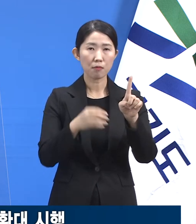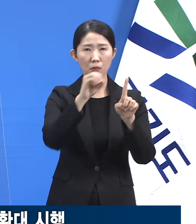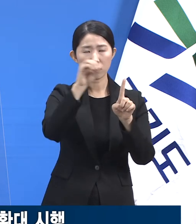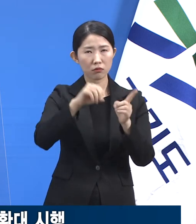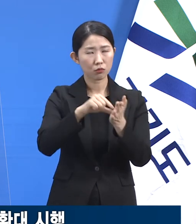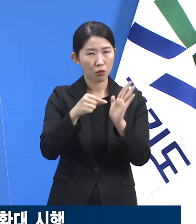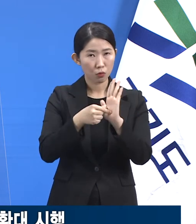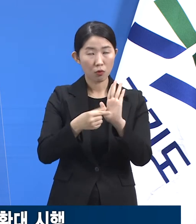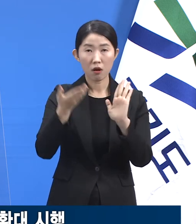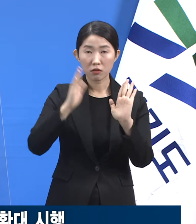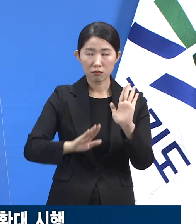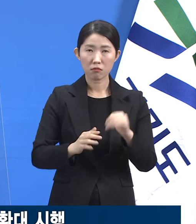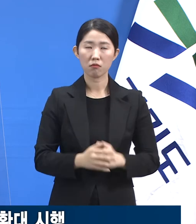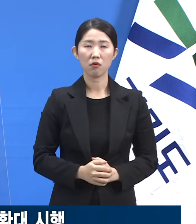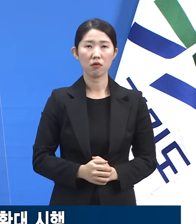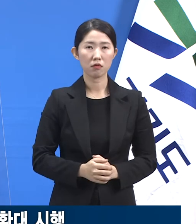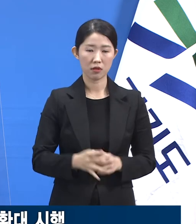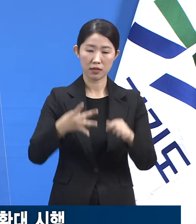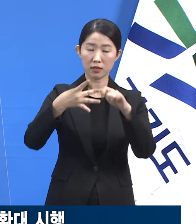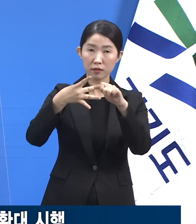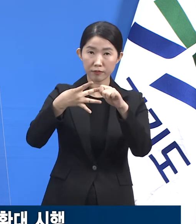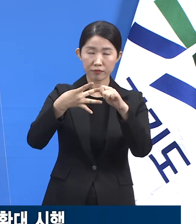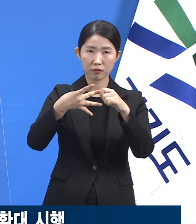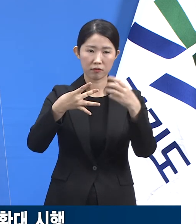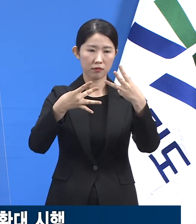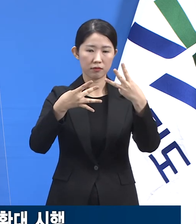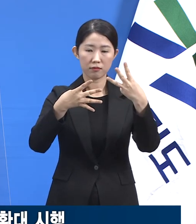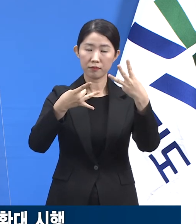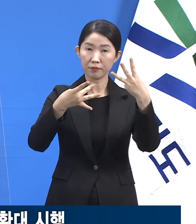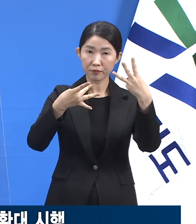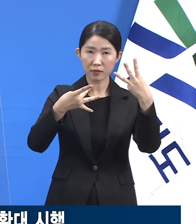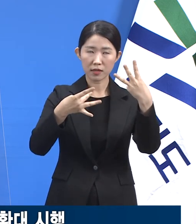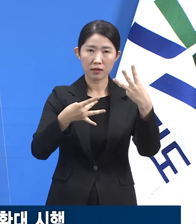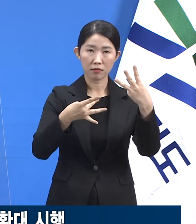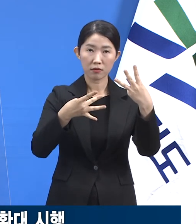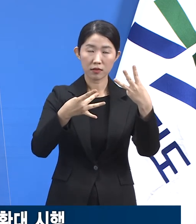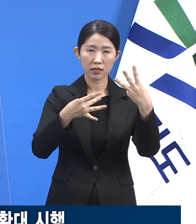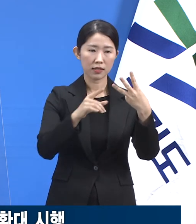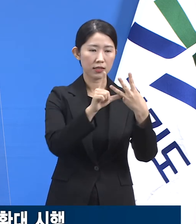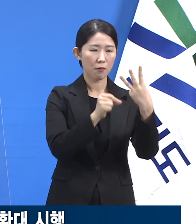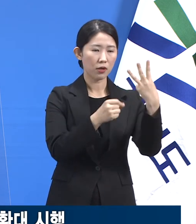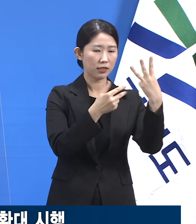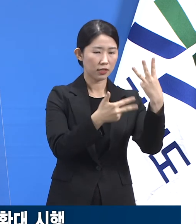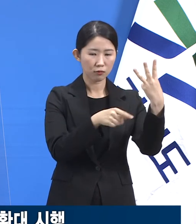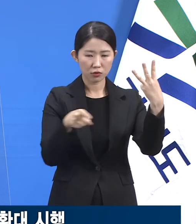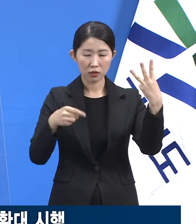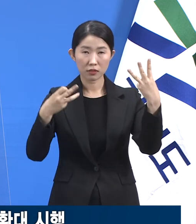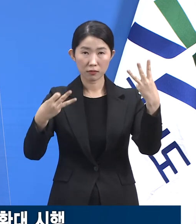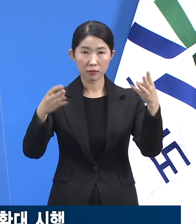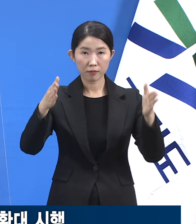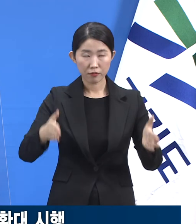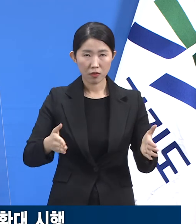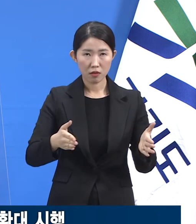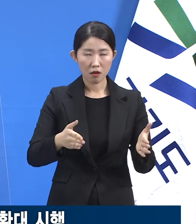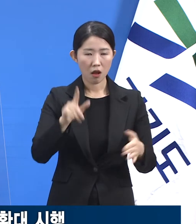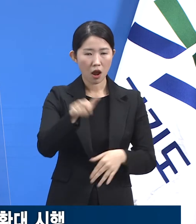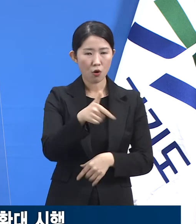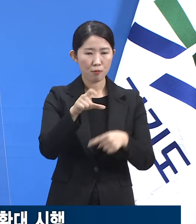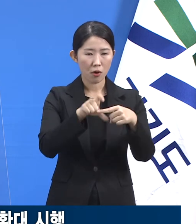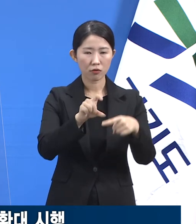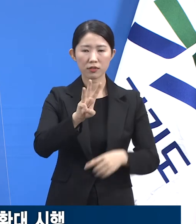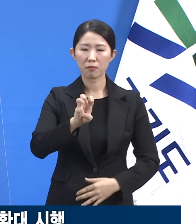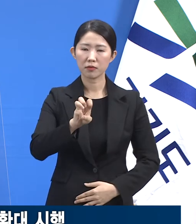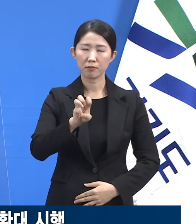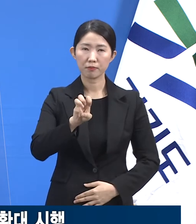확진자는 그 다음 주인 3월 7일부터 13일 사이에는 일평균 33.1명으로 감소했고